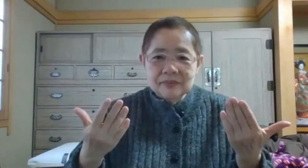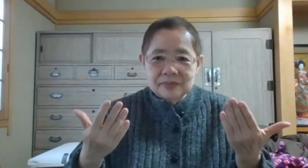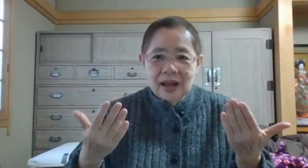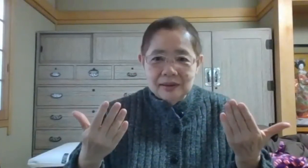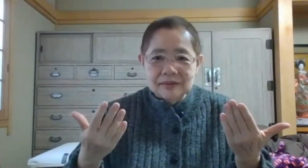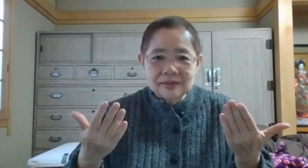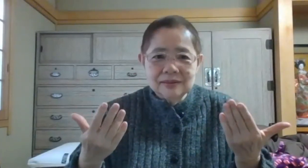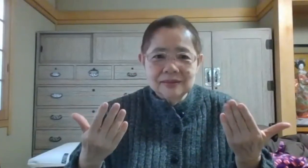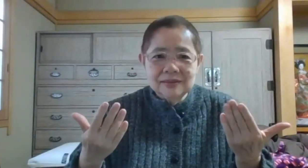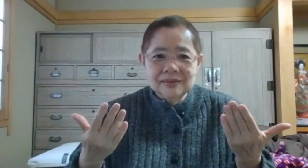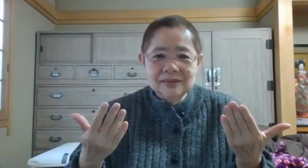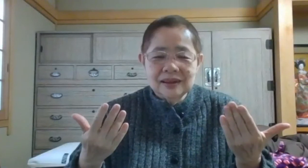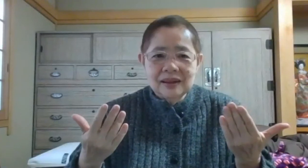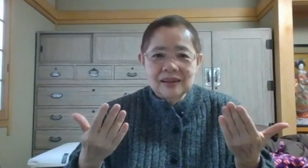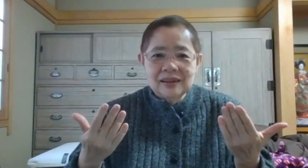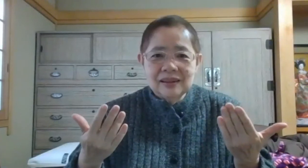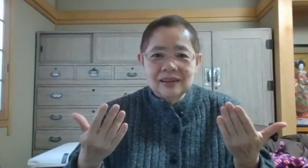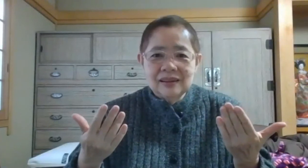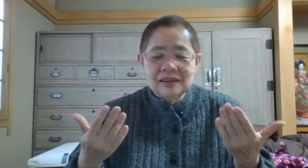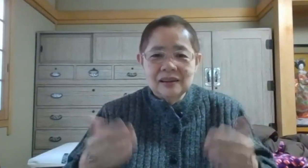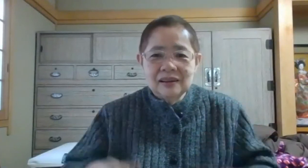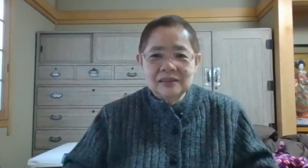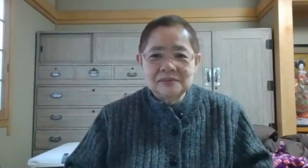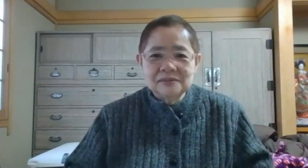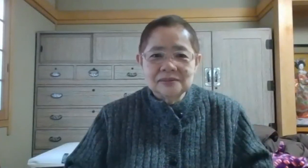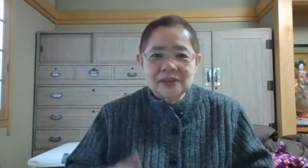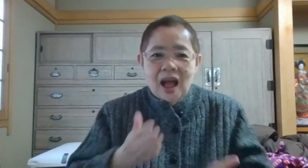はい。のない、話しかできません。